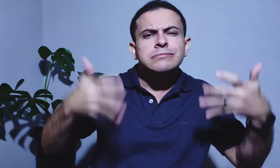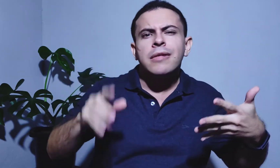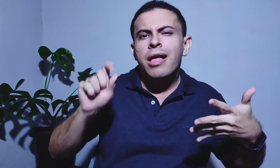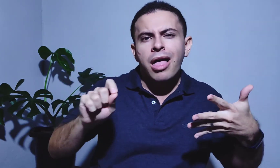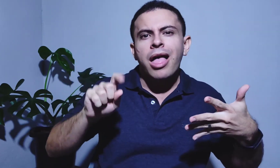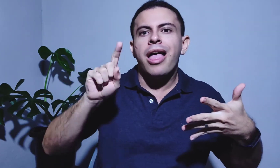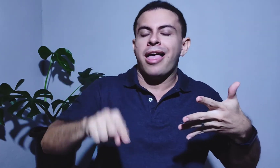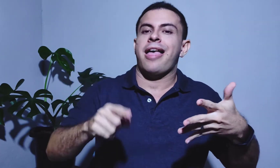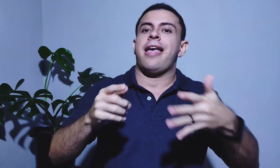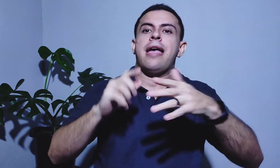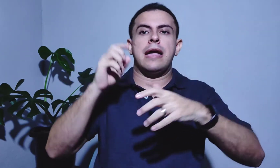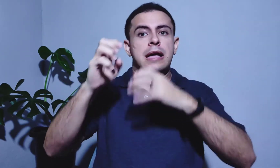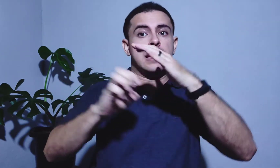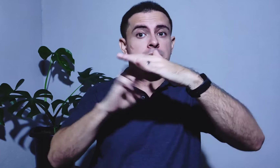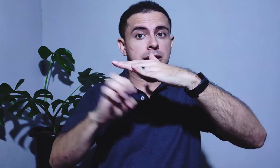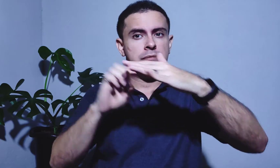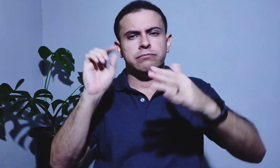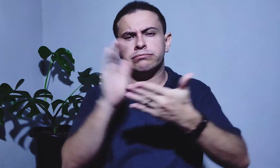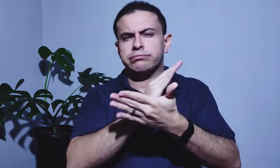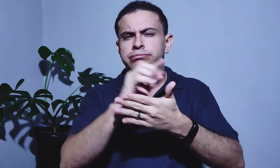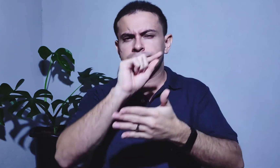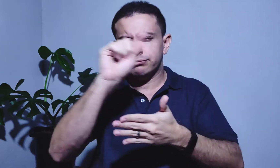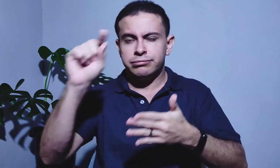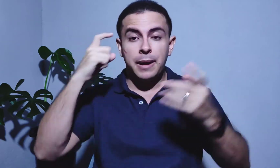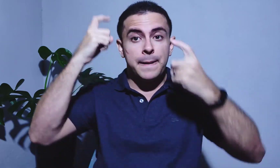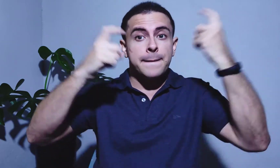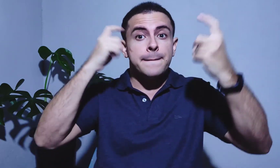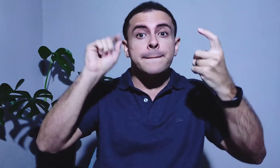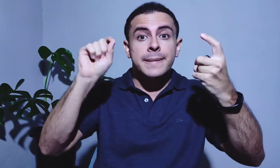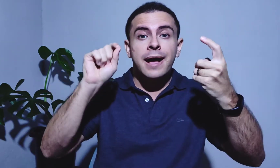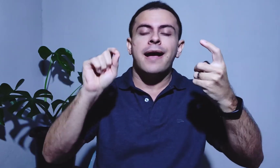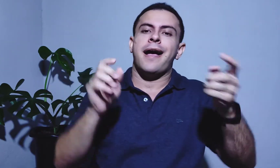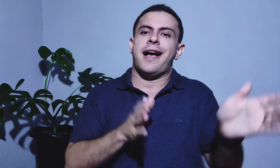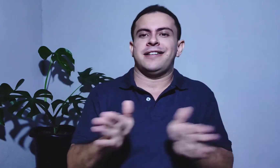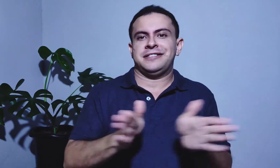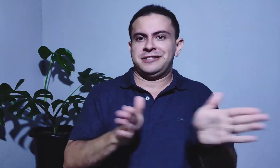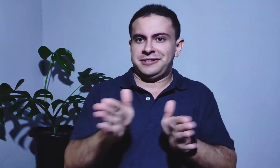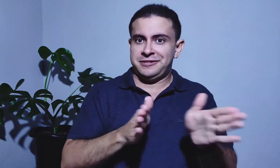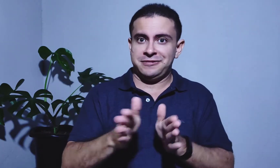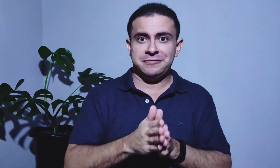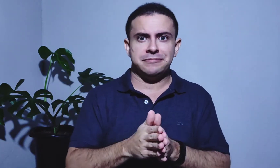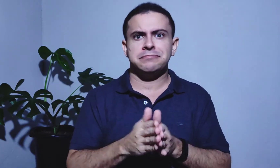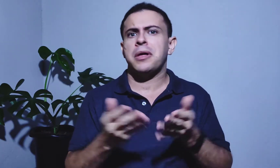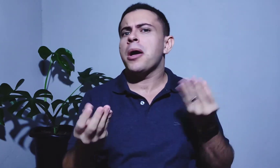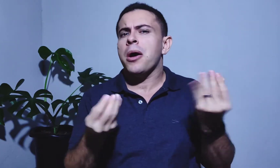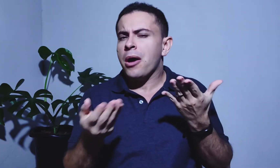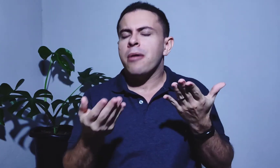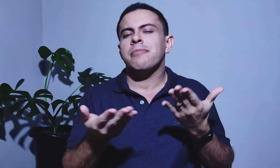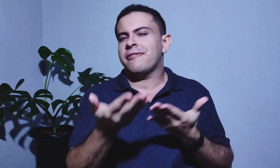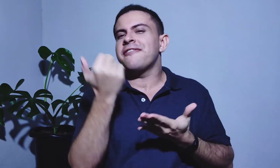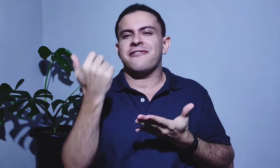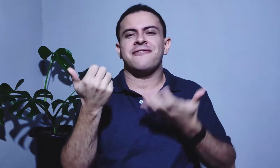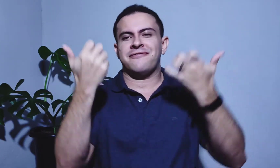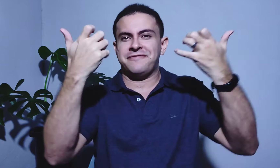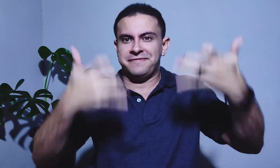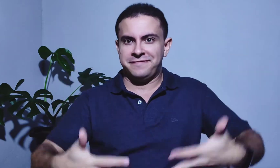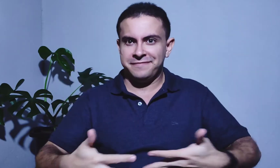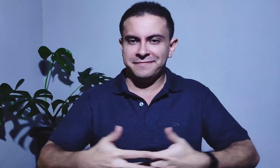nós vamos falar sobre algumas empresas que tem preocupado, tem se preocupado na acessibilidade. Então vamos que eu vou